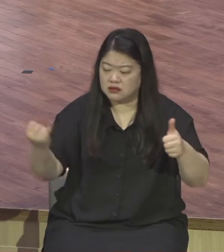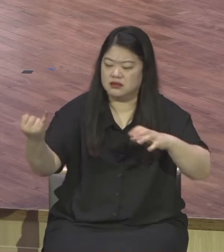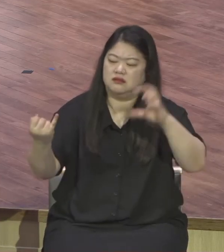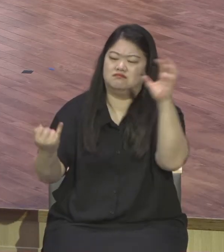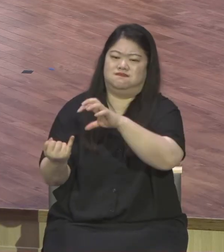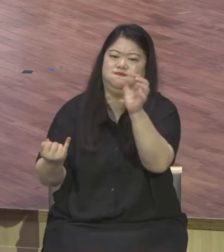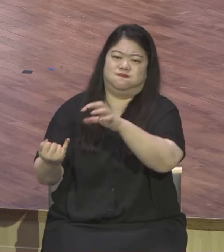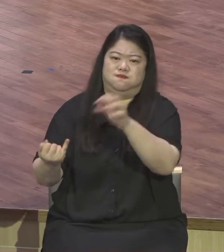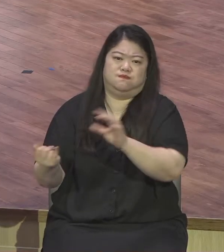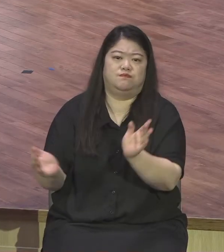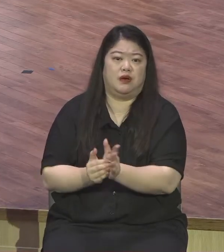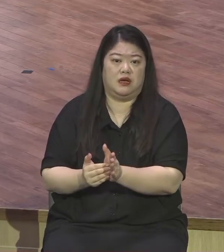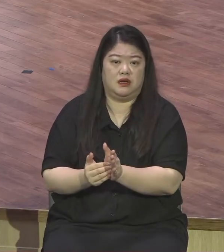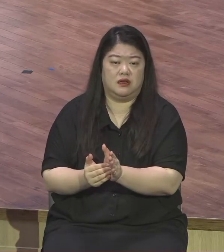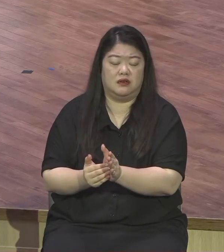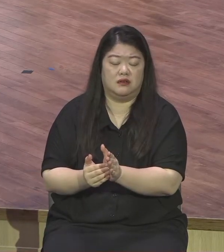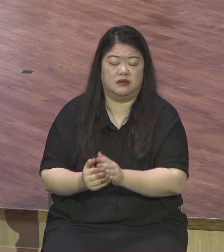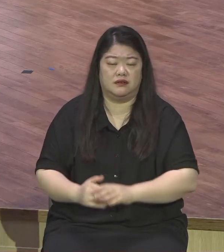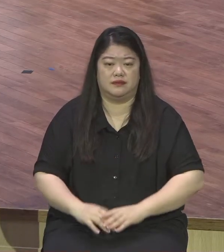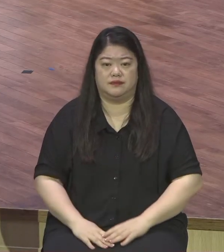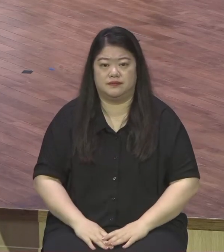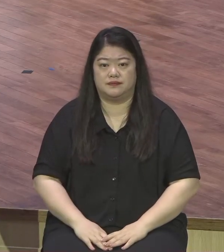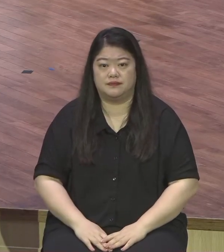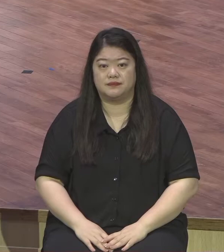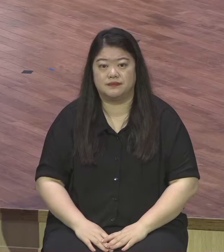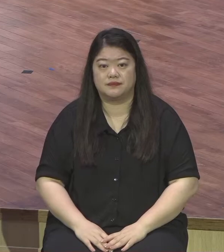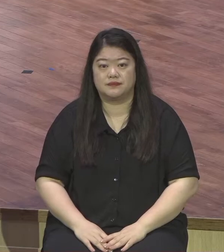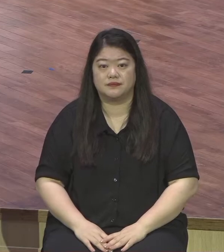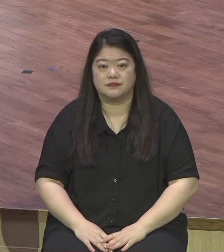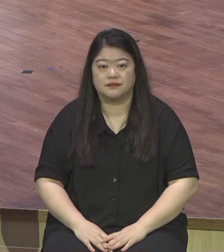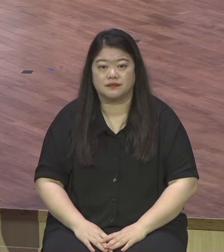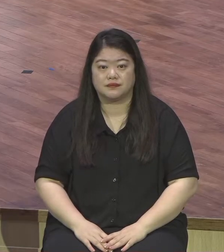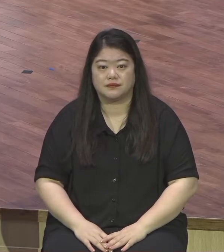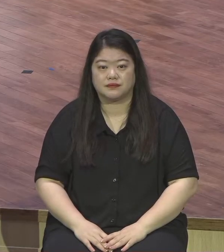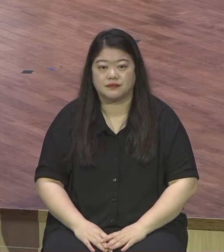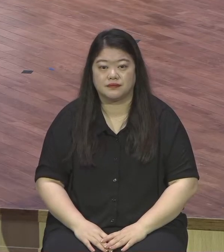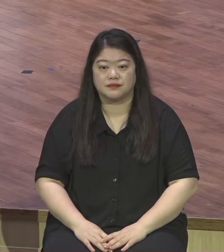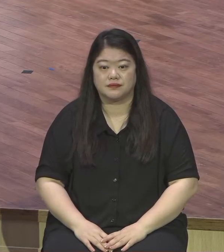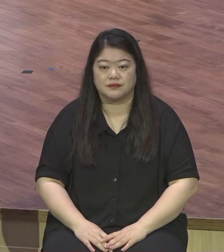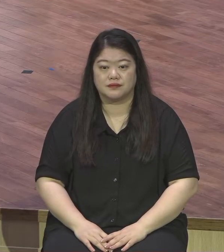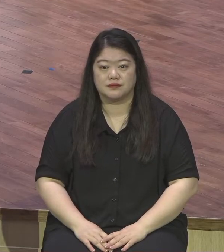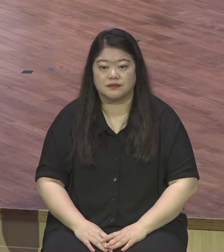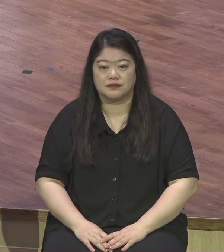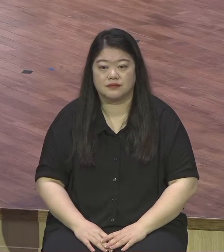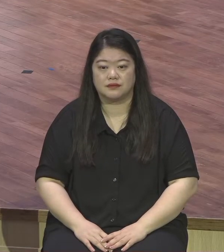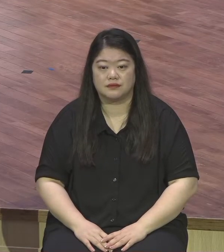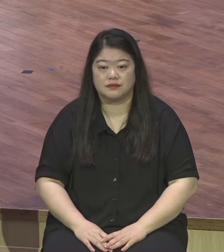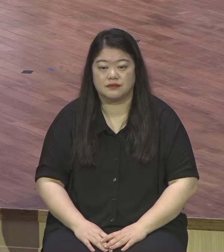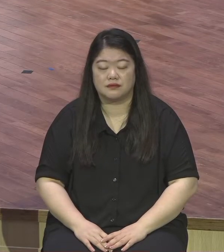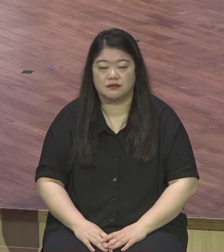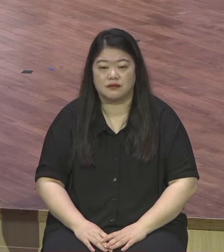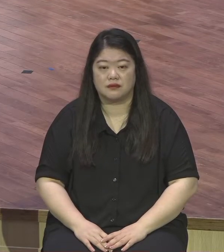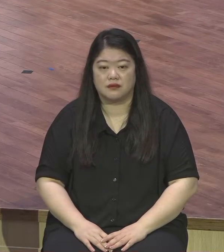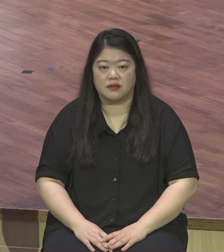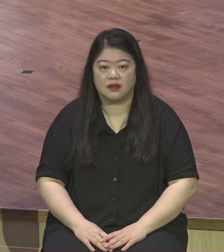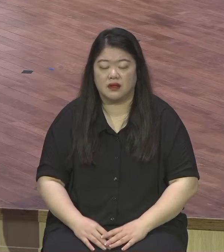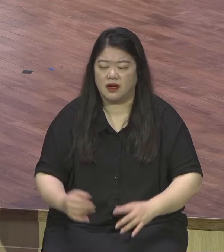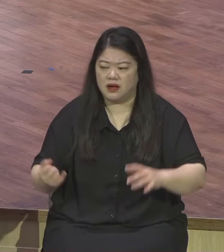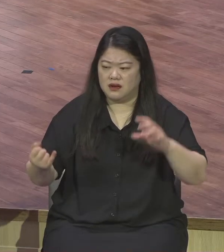배신했죠 그런데 그의 이 비판은 마치 가난한 사람을 위해서 남들으면 맞는 말 같죠